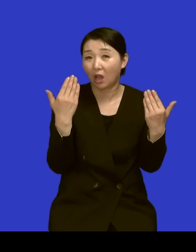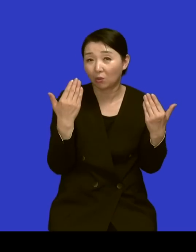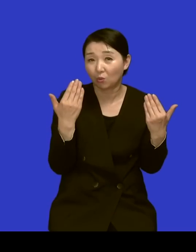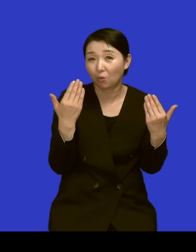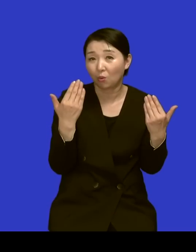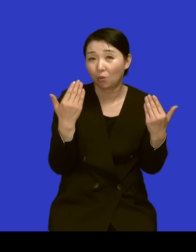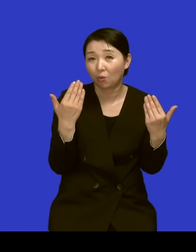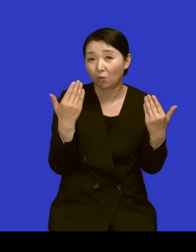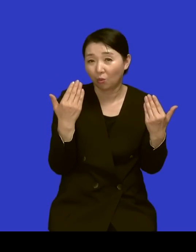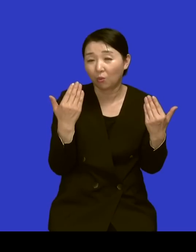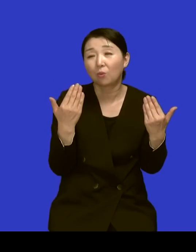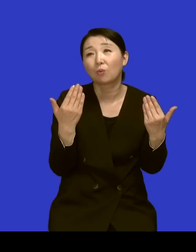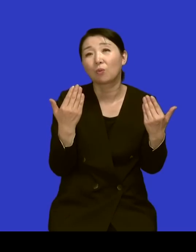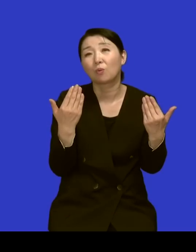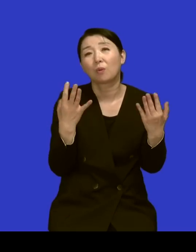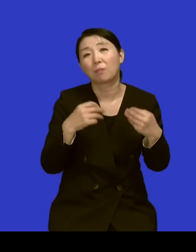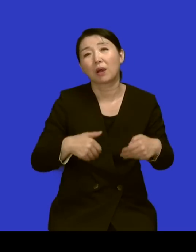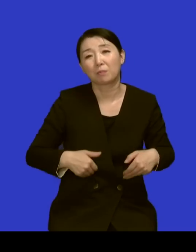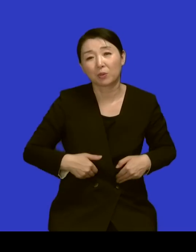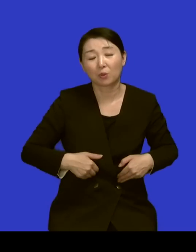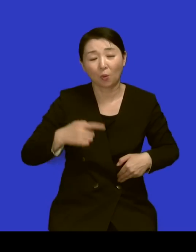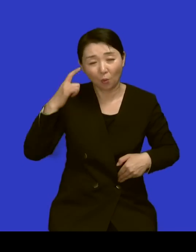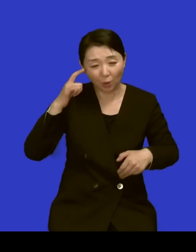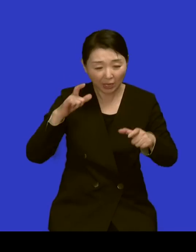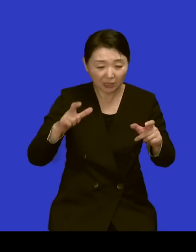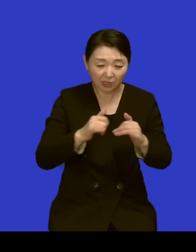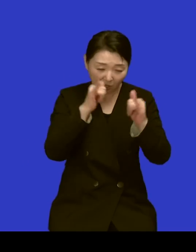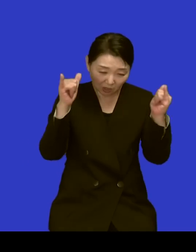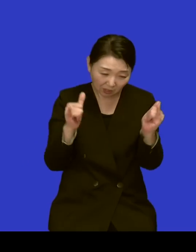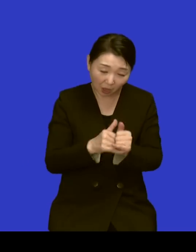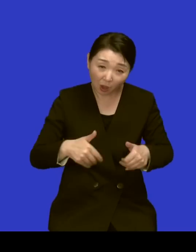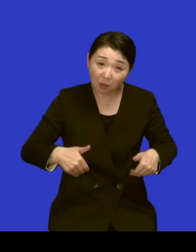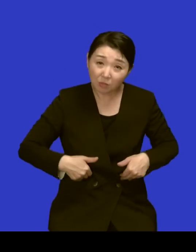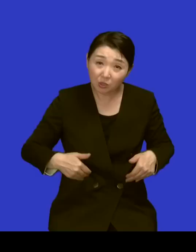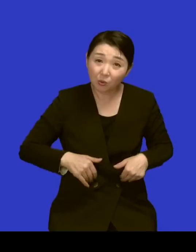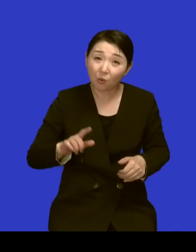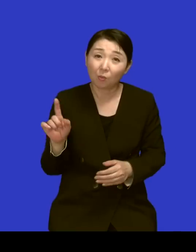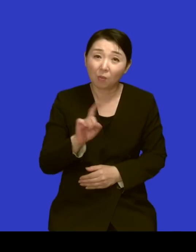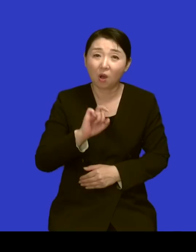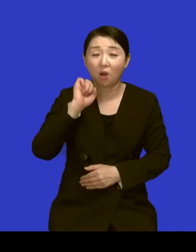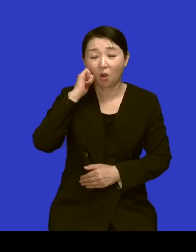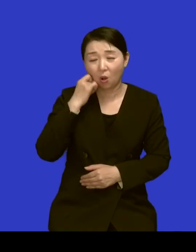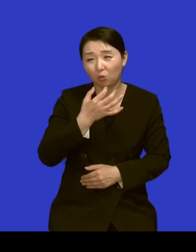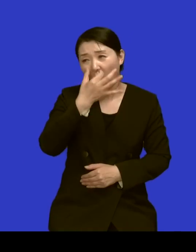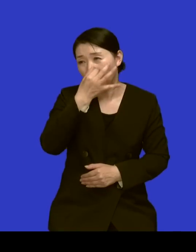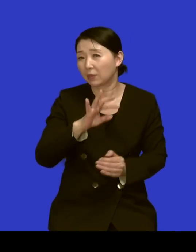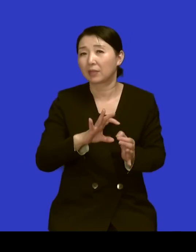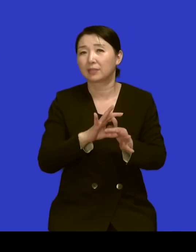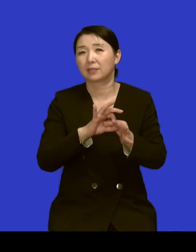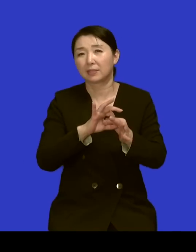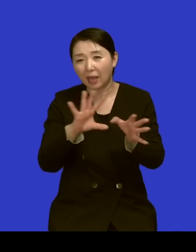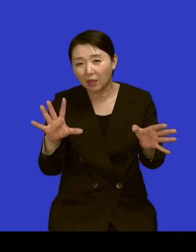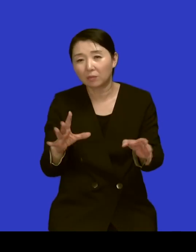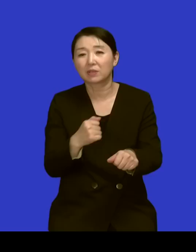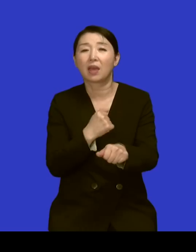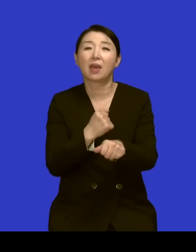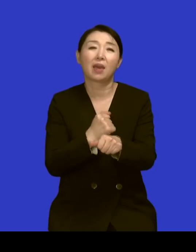게 없거든요 그 지역사회 필요한 일은 어렵건 힘들건 상관없이 해야 되는 일이니까 네